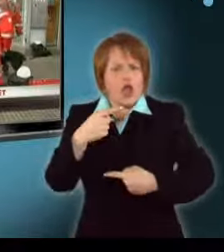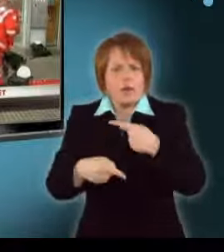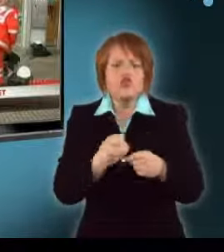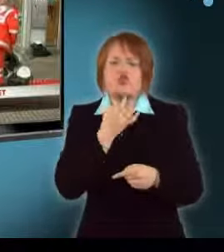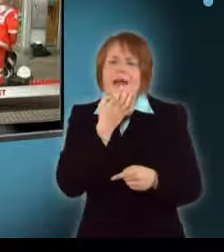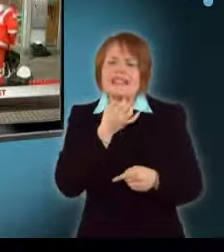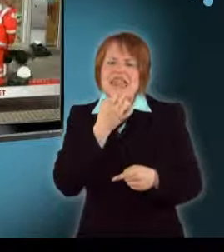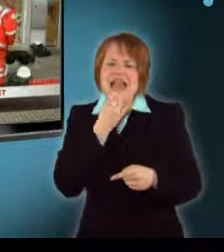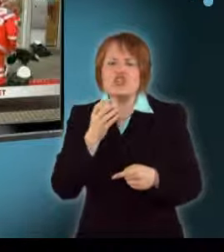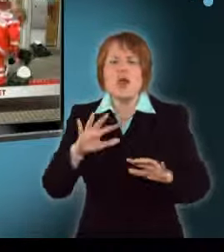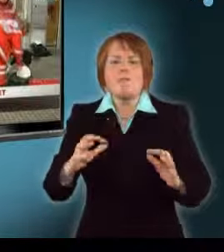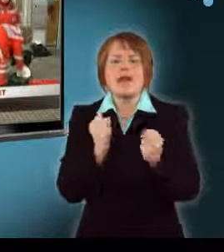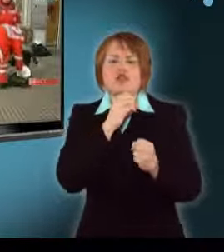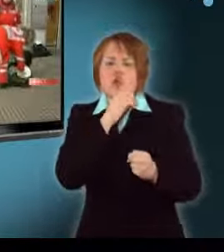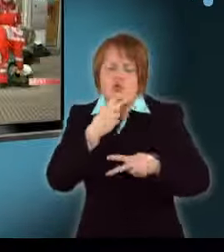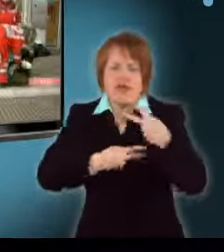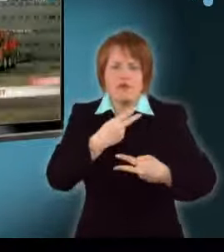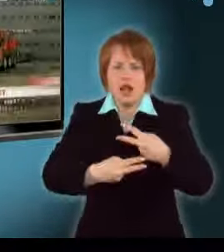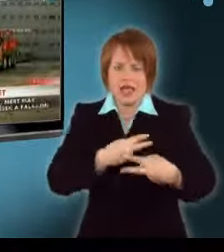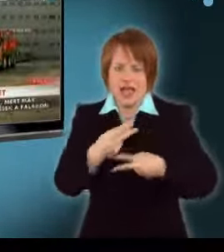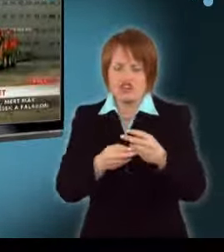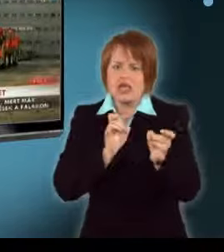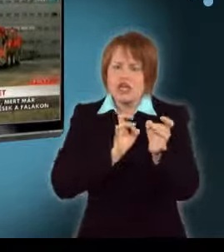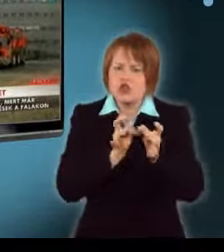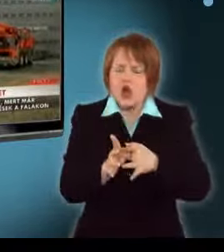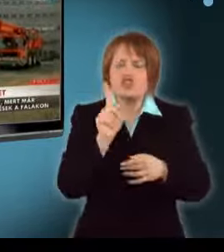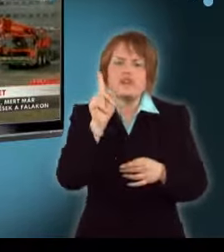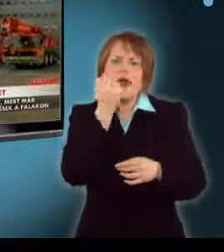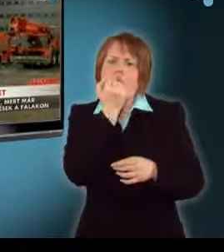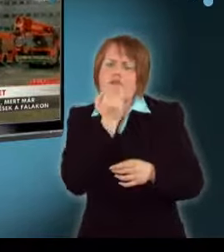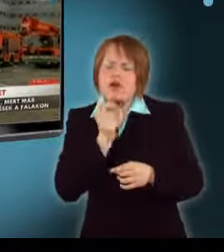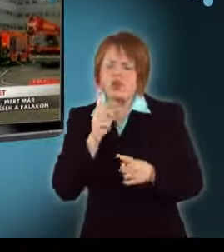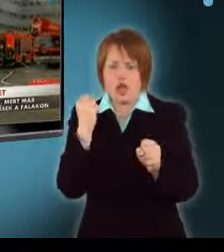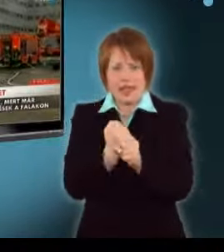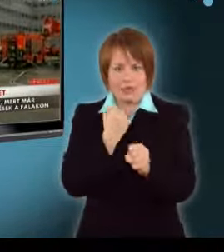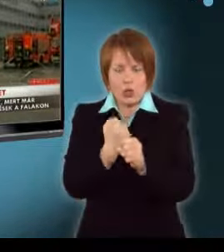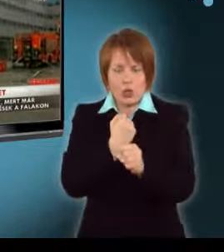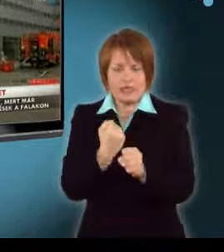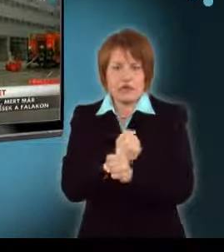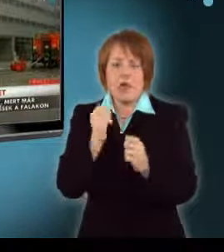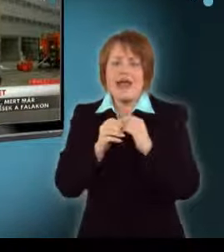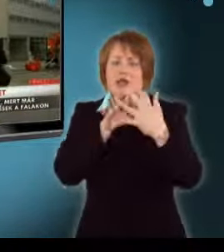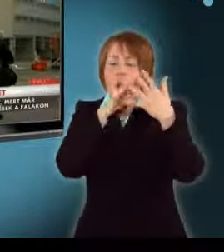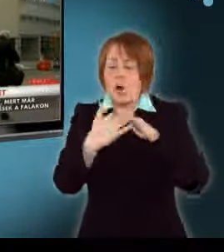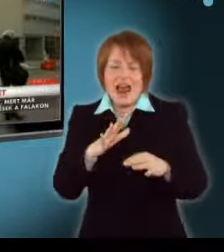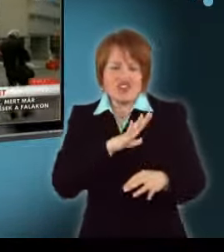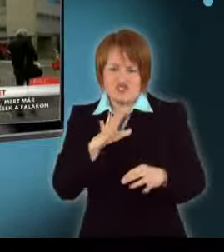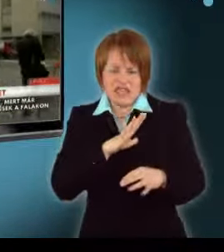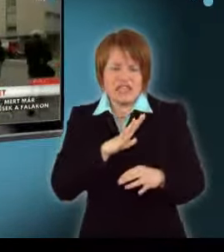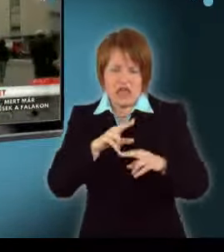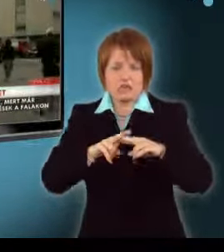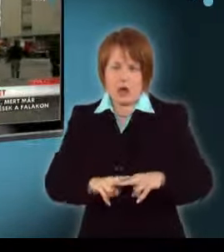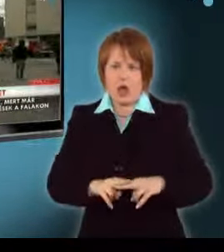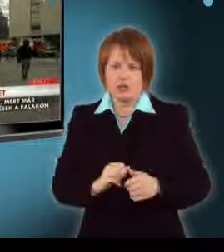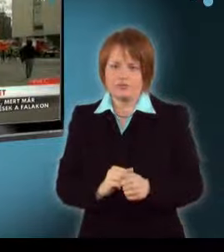speciális mentőkugyák segítségével. Gyorsan, de annál óvatosabban kell dolgozniuk, ugyanis az omlás veszély még nem múlt el.